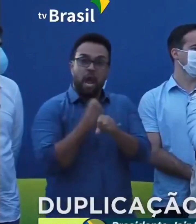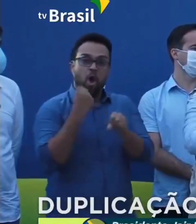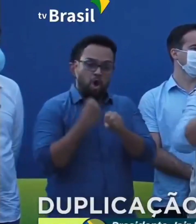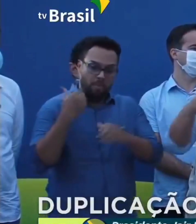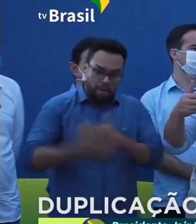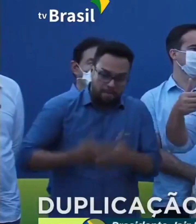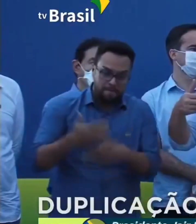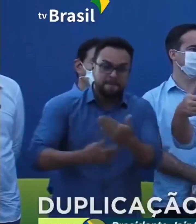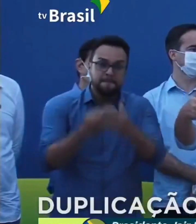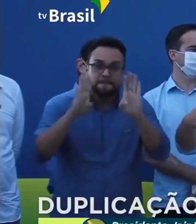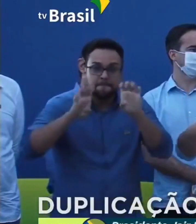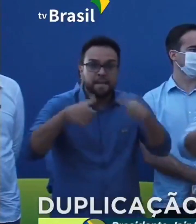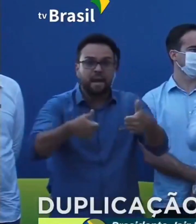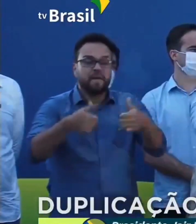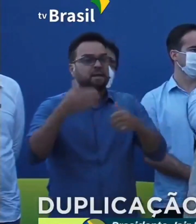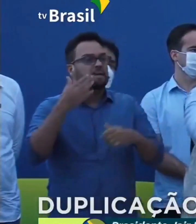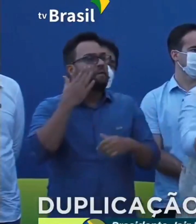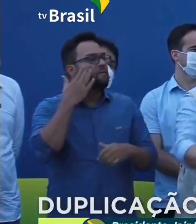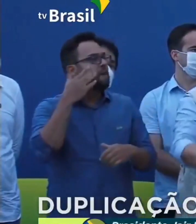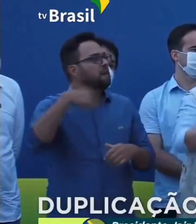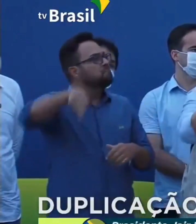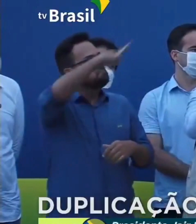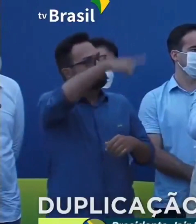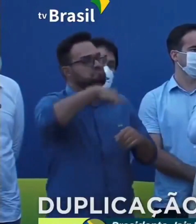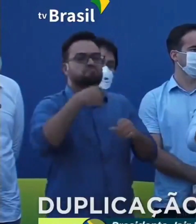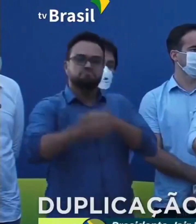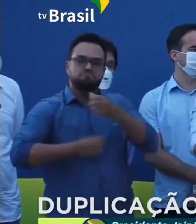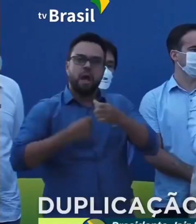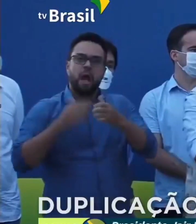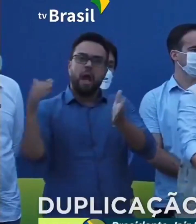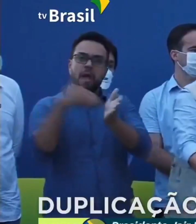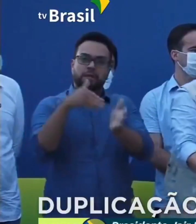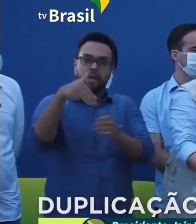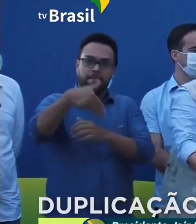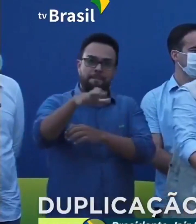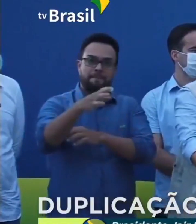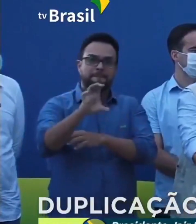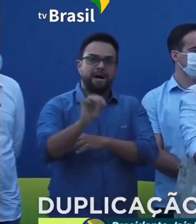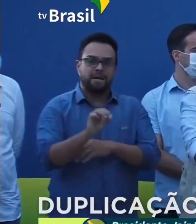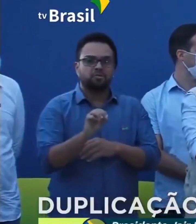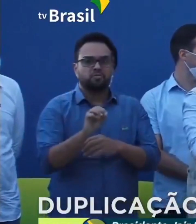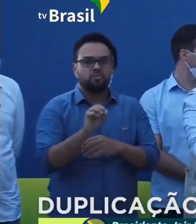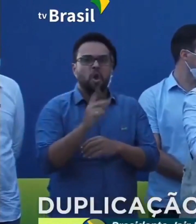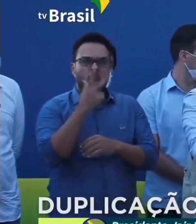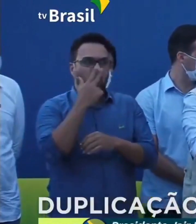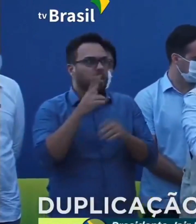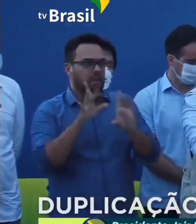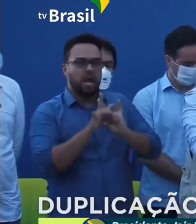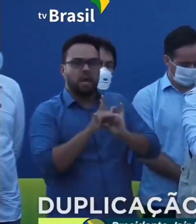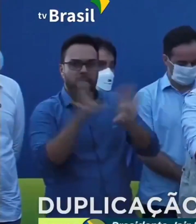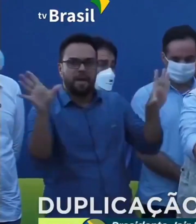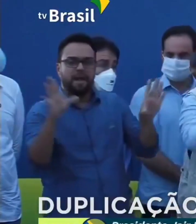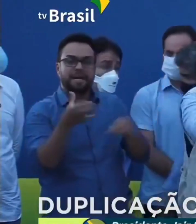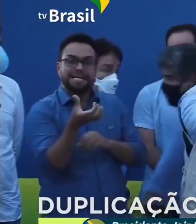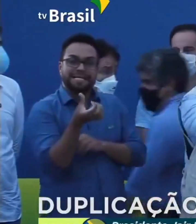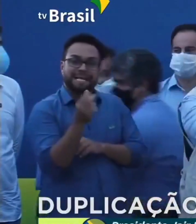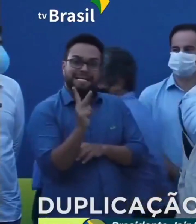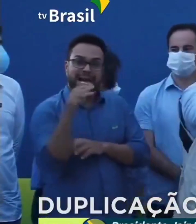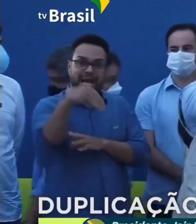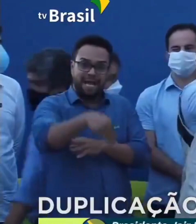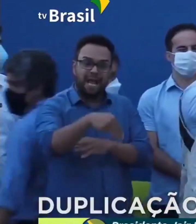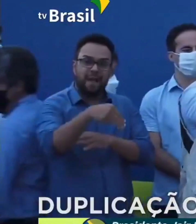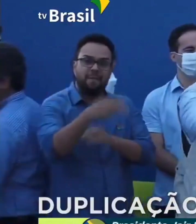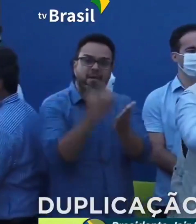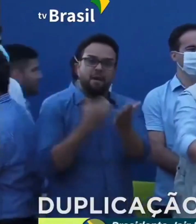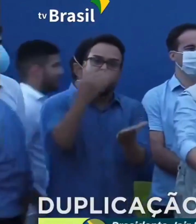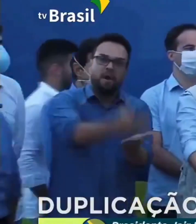andando bem, podemos ver aí como ela está se desenvolvendo. E até março a gente deve liberar os seis primeiros quilômetros de duplicação